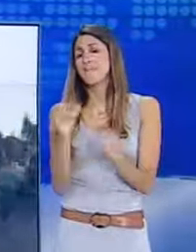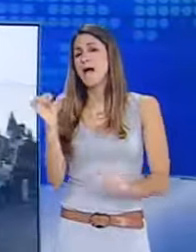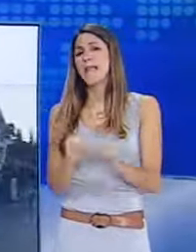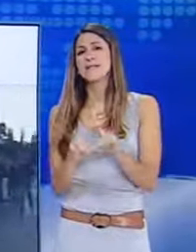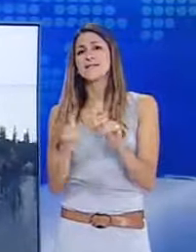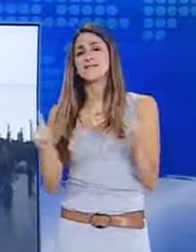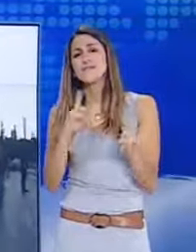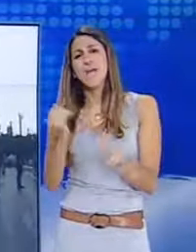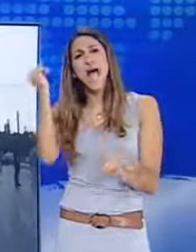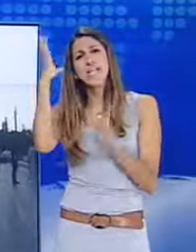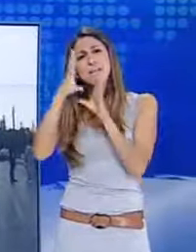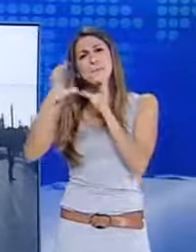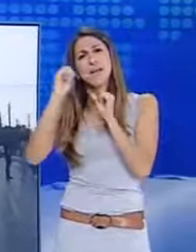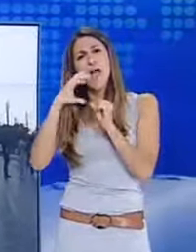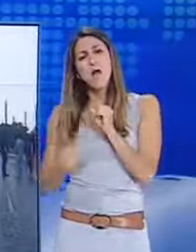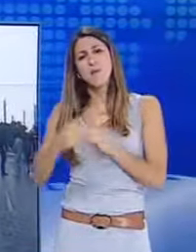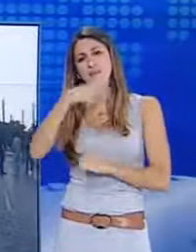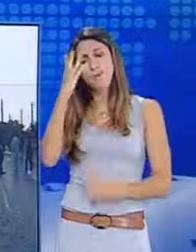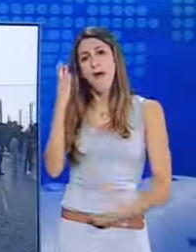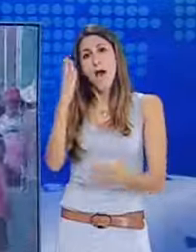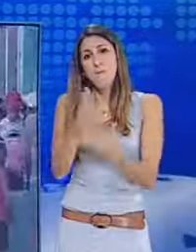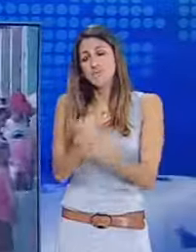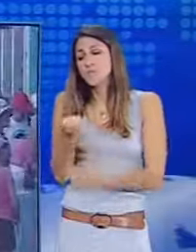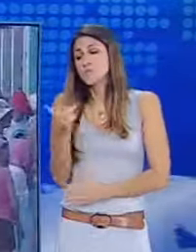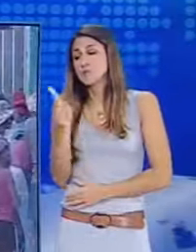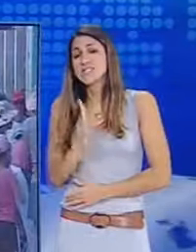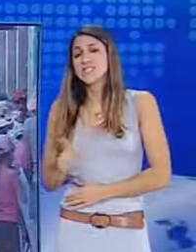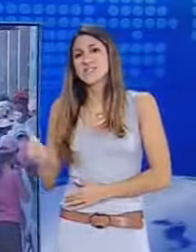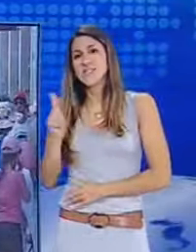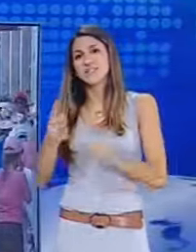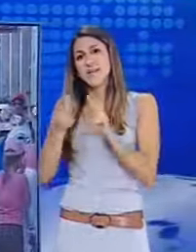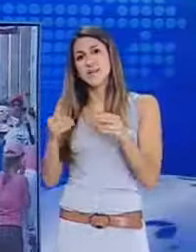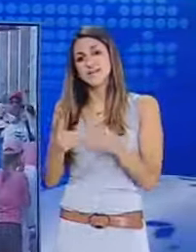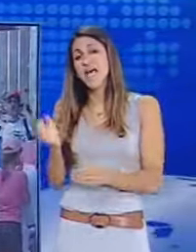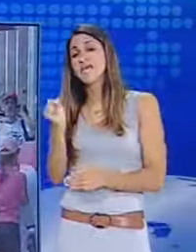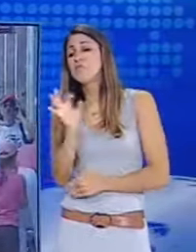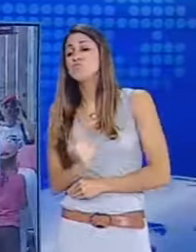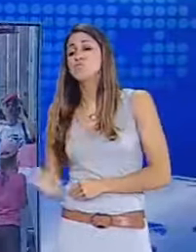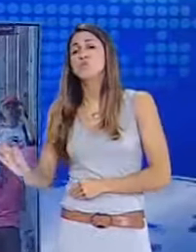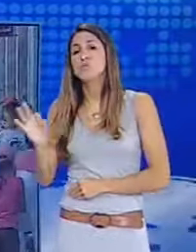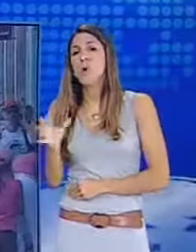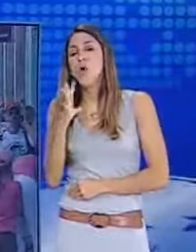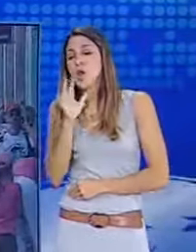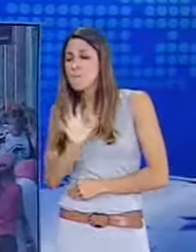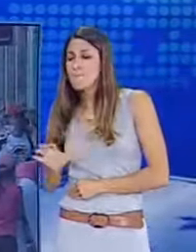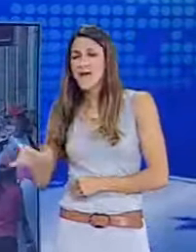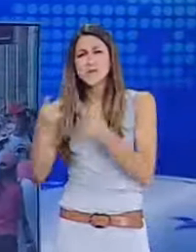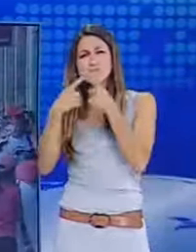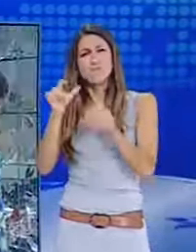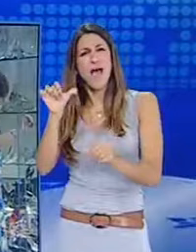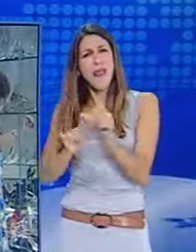αποφασίσουν όχι μόνο για τον αριθμό των Κυριακών που θα μπορούν να λειτουργούν τα καταστήματα, αλλά και τις περιοχές τις οποίες θα ισχύει η απελευθέρωση,